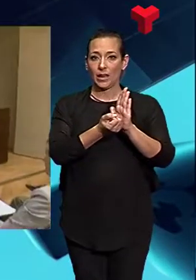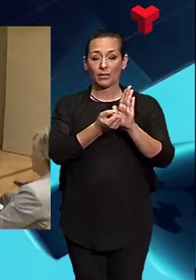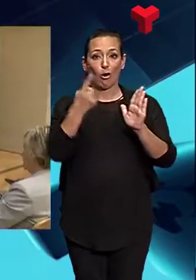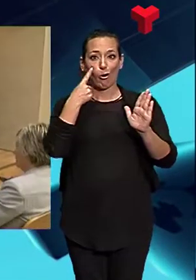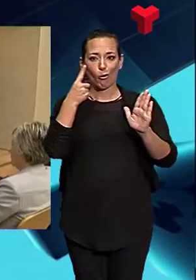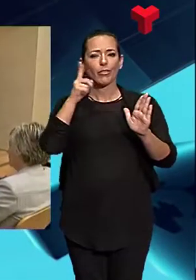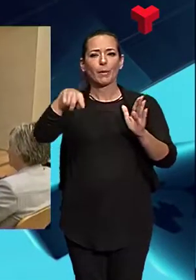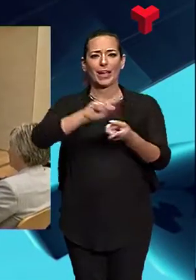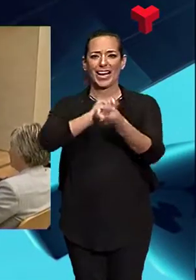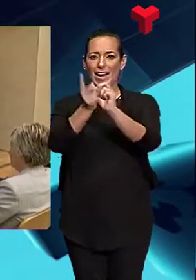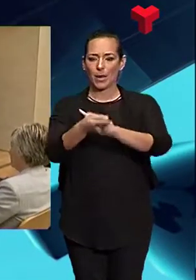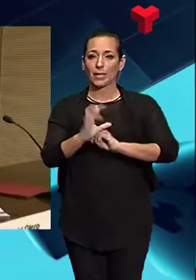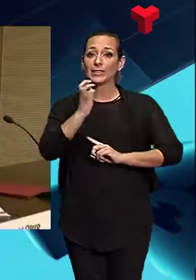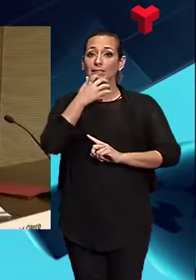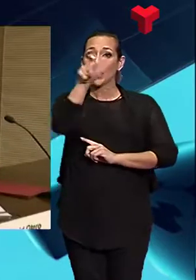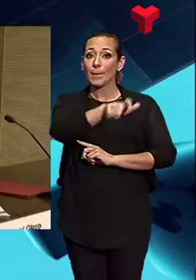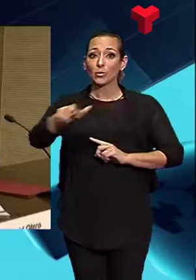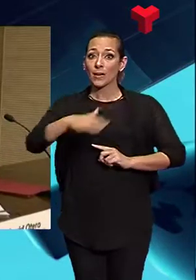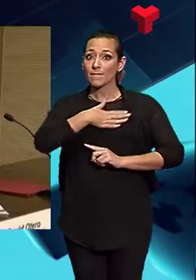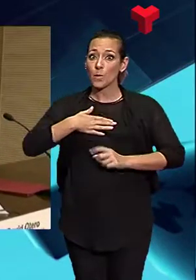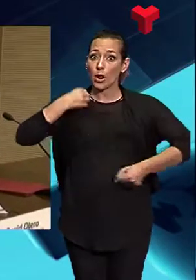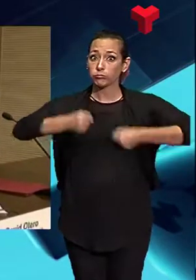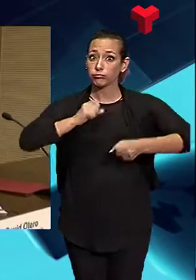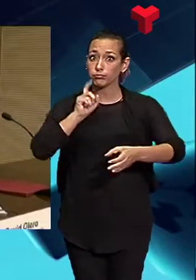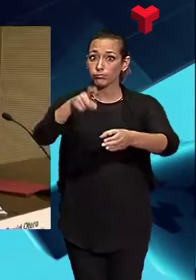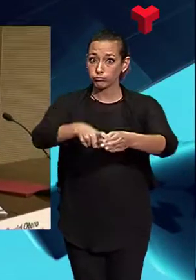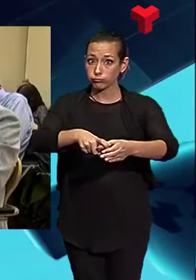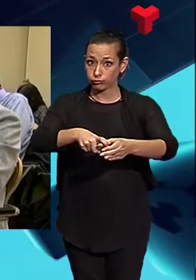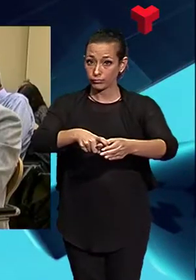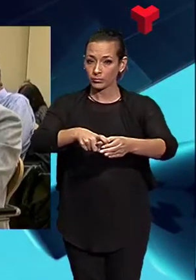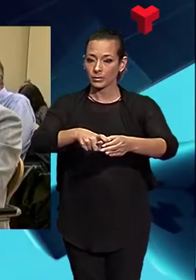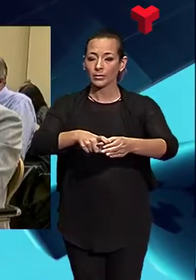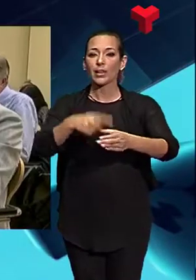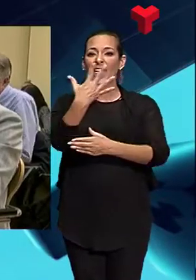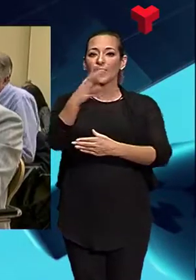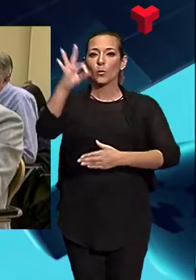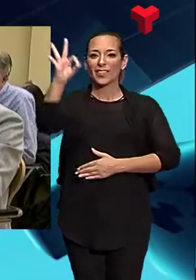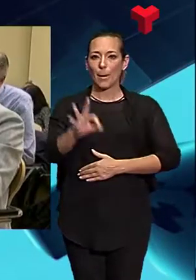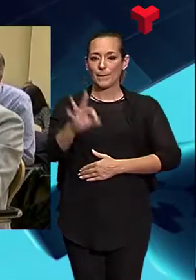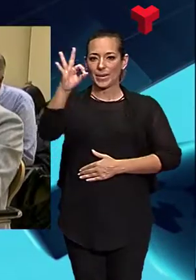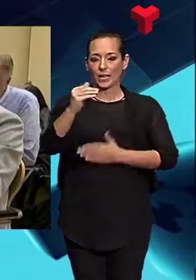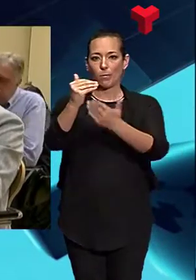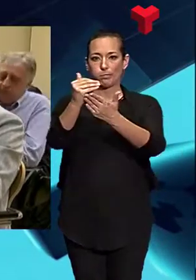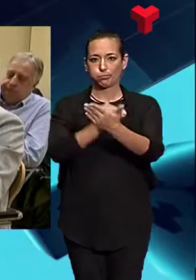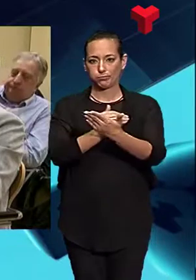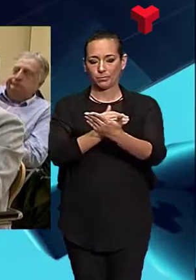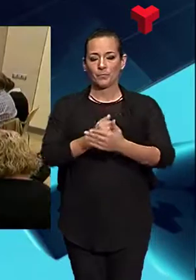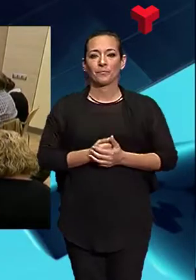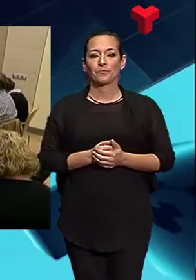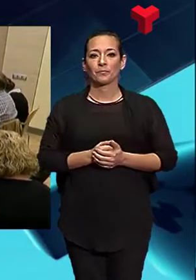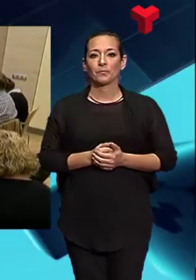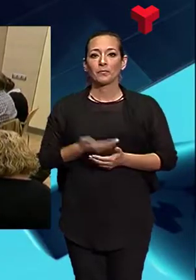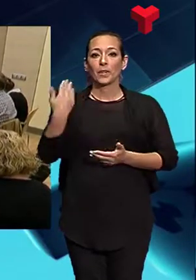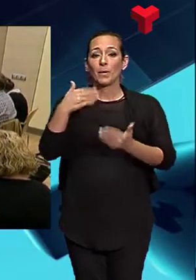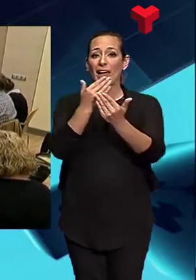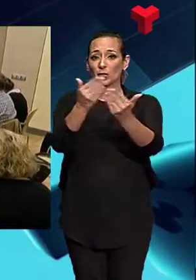i els corredors que s'inscriguin a l'octubre es beneficiaran d'un 50% de descompte en el preu. Una exposició